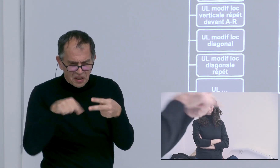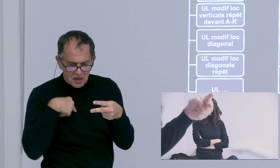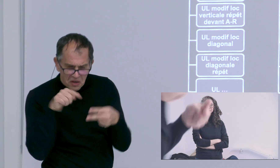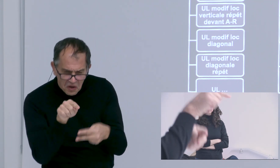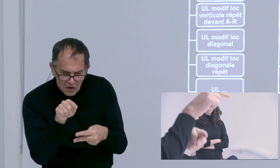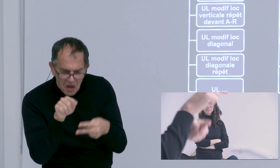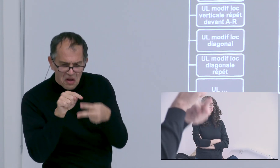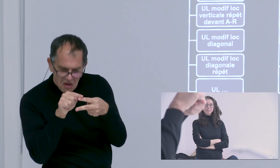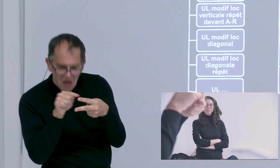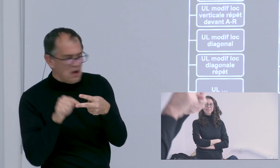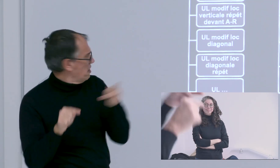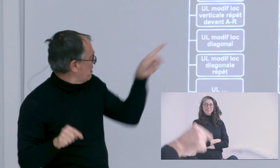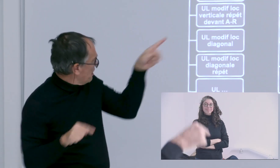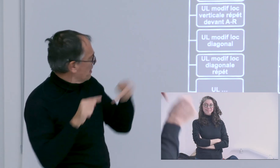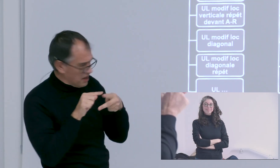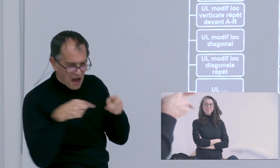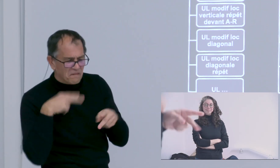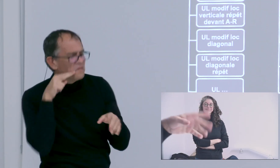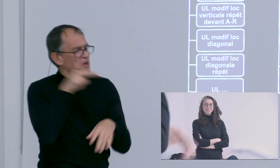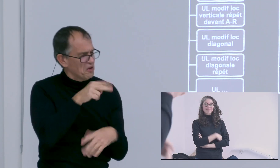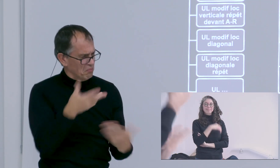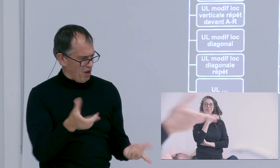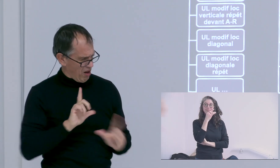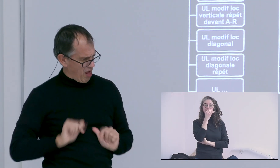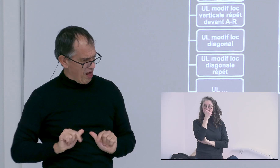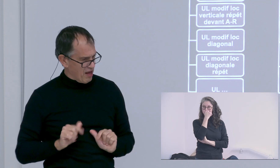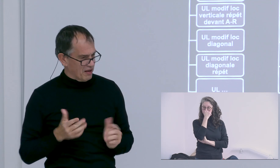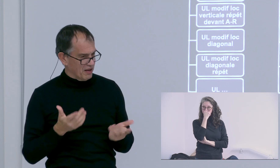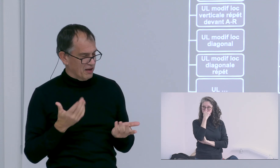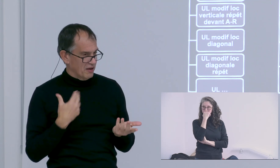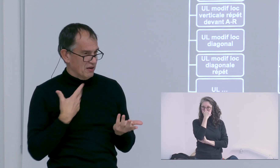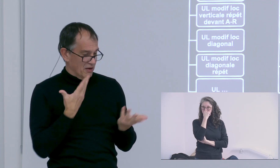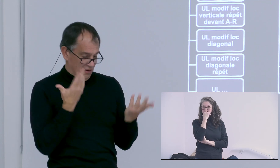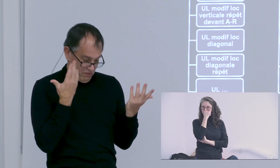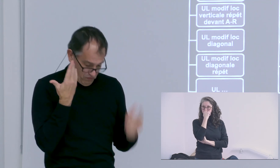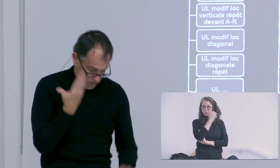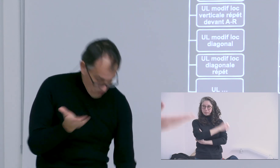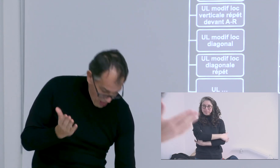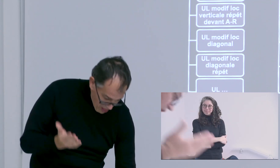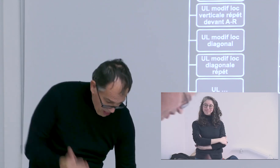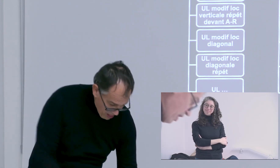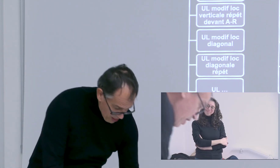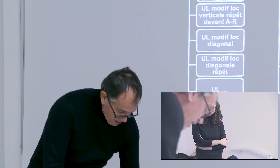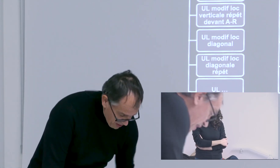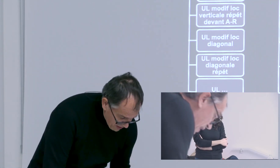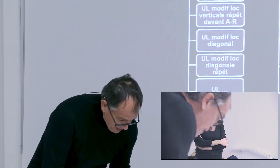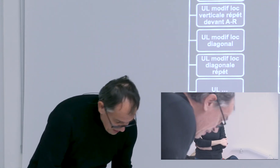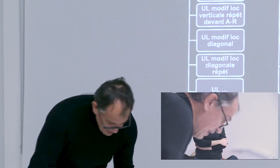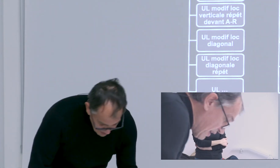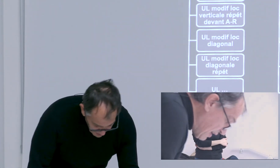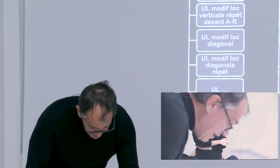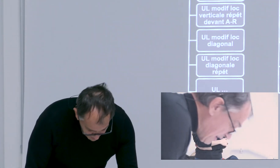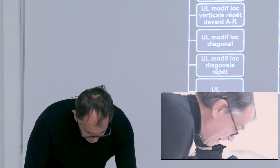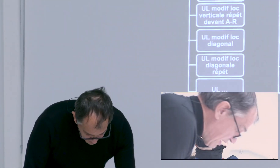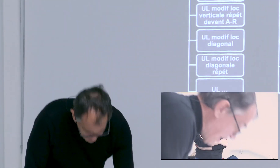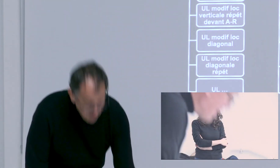existent de façon indifférenciée pour les deux types d'unités et vous vous voulez distinguer alors qu'elles ne pas distinguées dans l